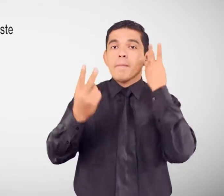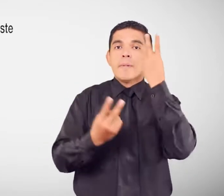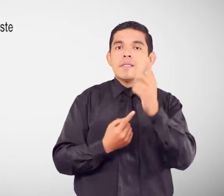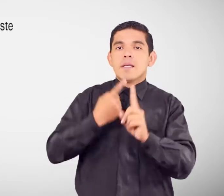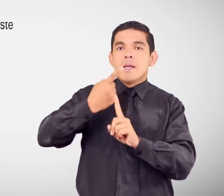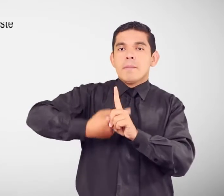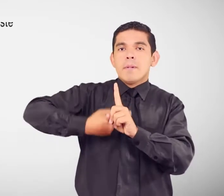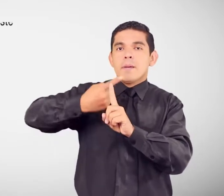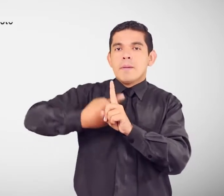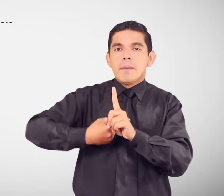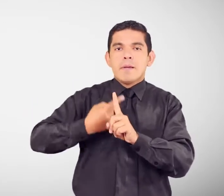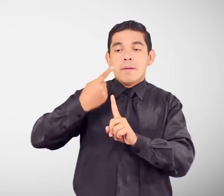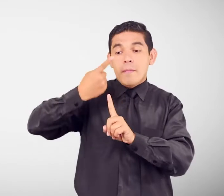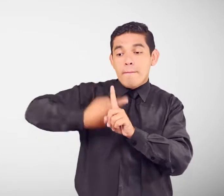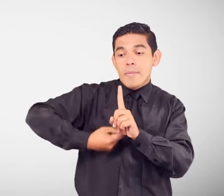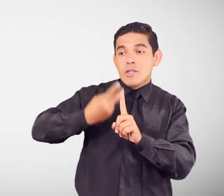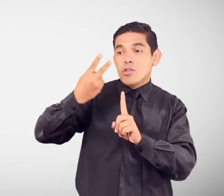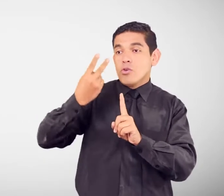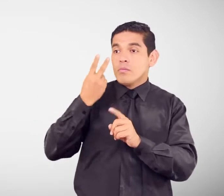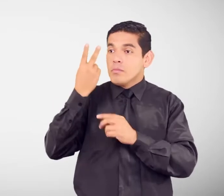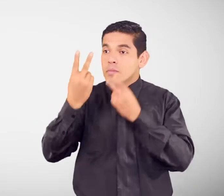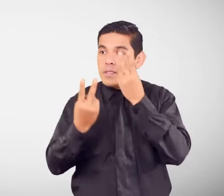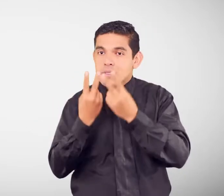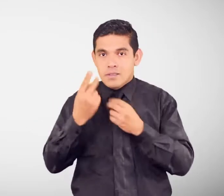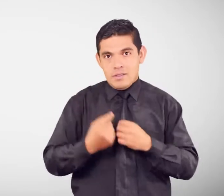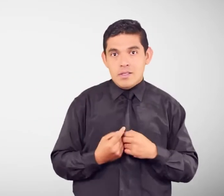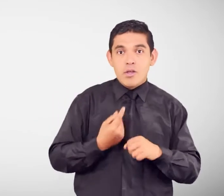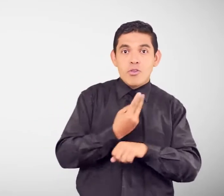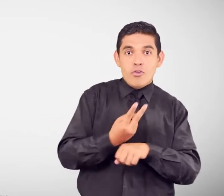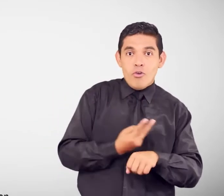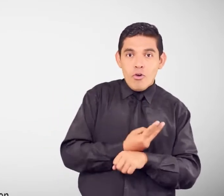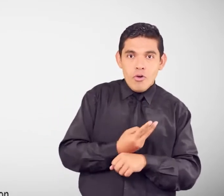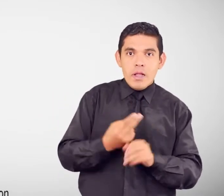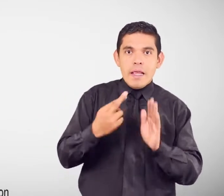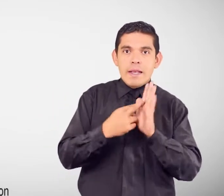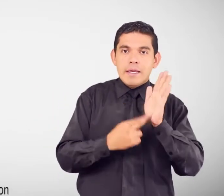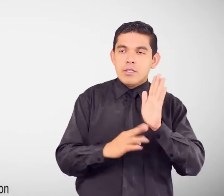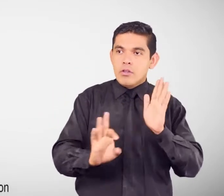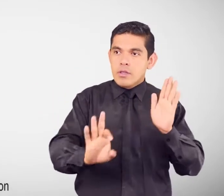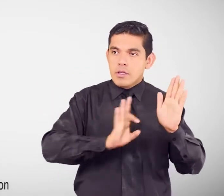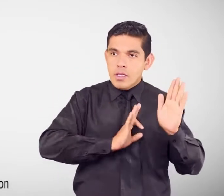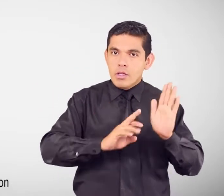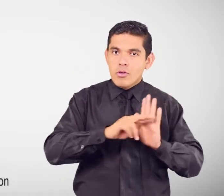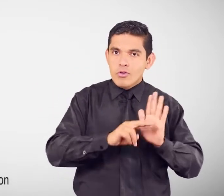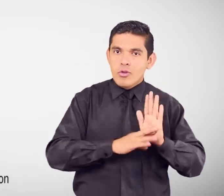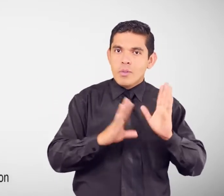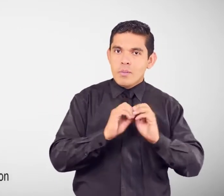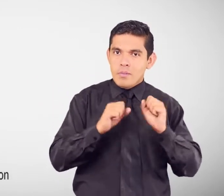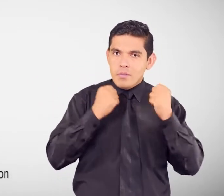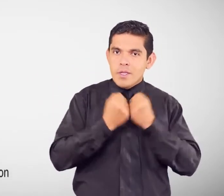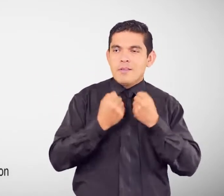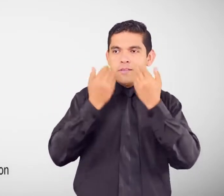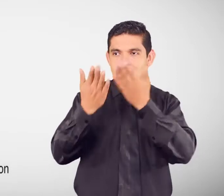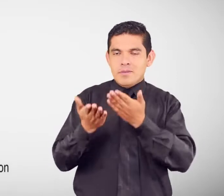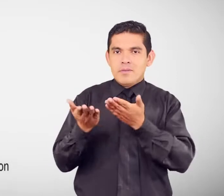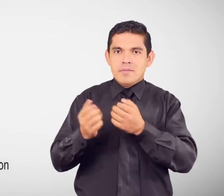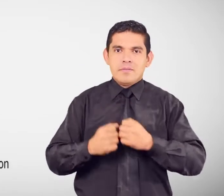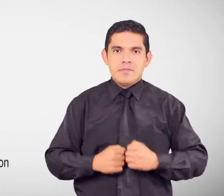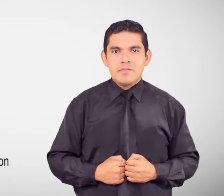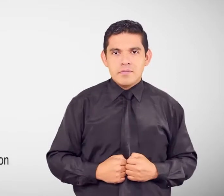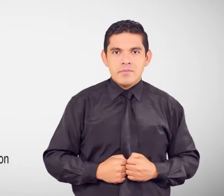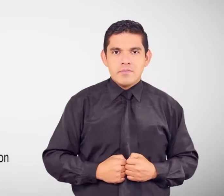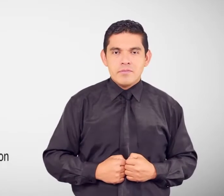De la norma técnica Establecida por el MIES Para este servicio Crédito de desarrollo humano Consiste en una